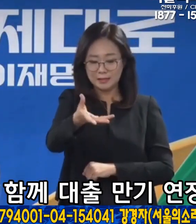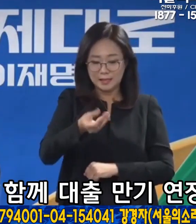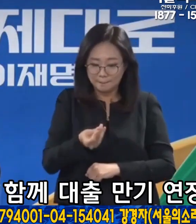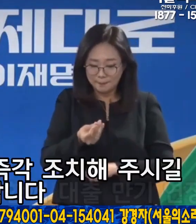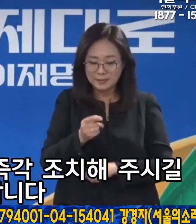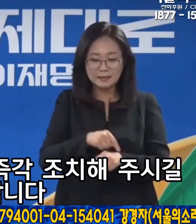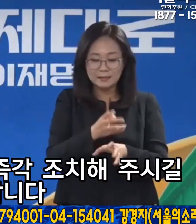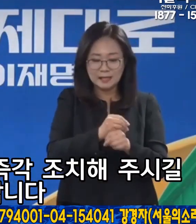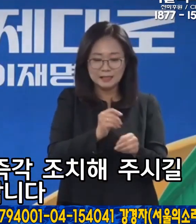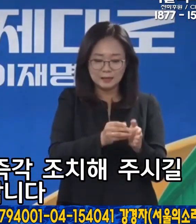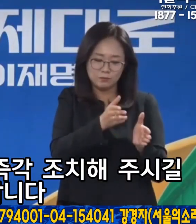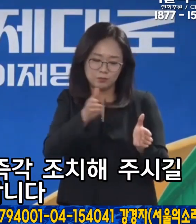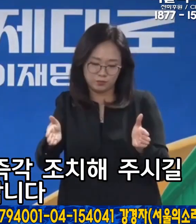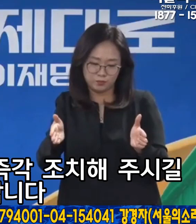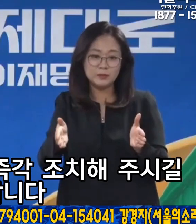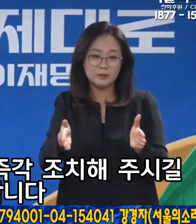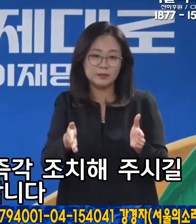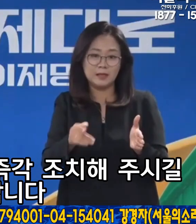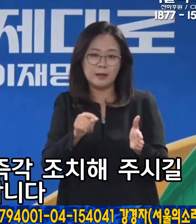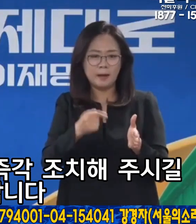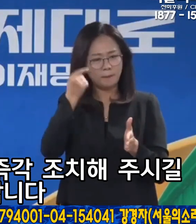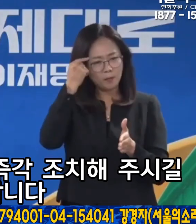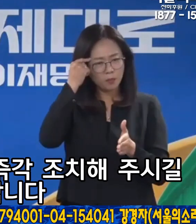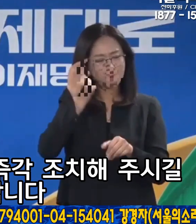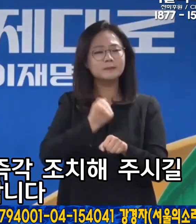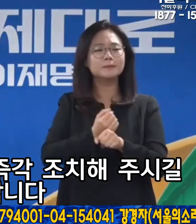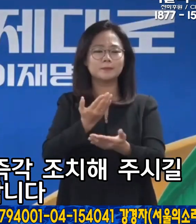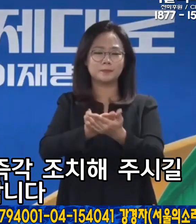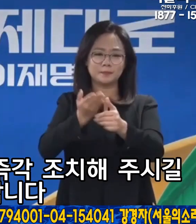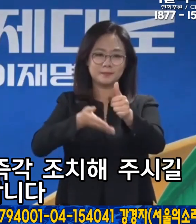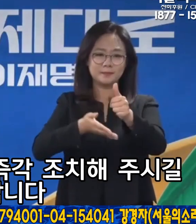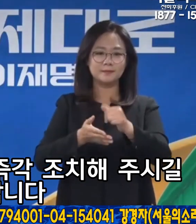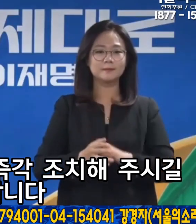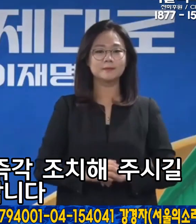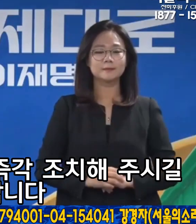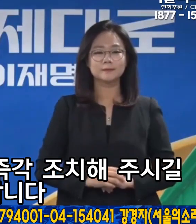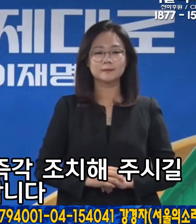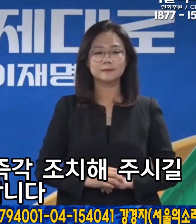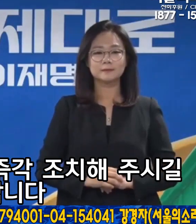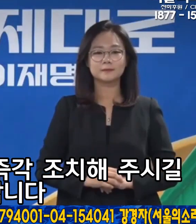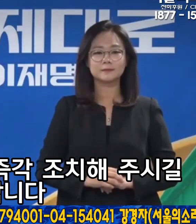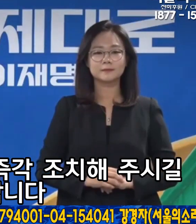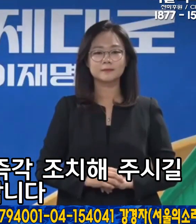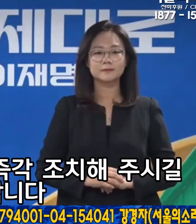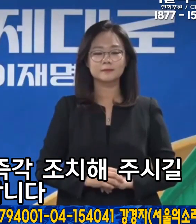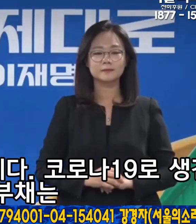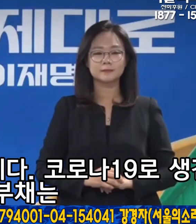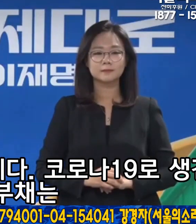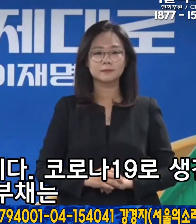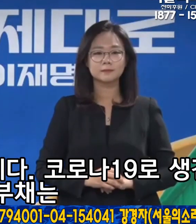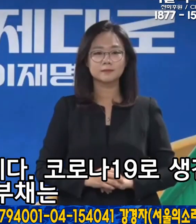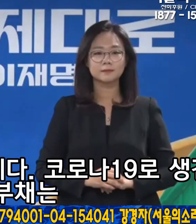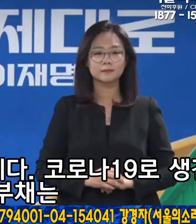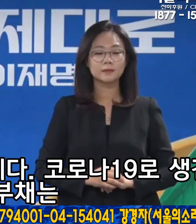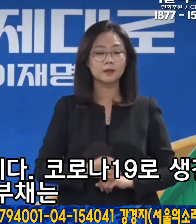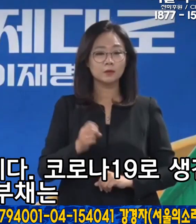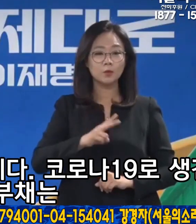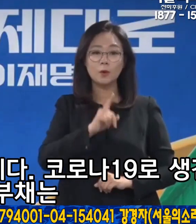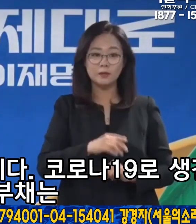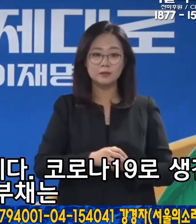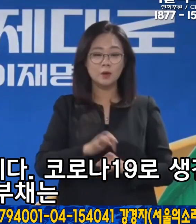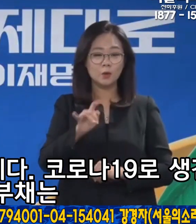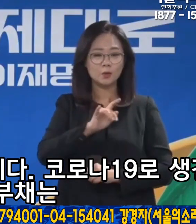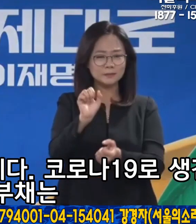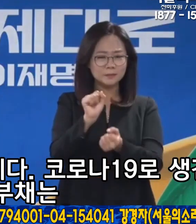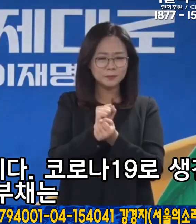만기 연장 상환유예 문제로 즉각 조치해 주시길 바랍니다. 다시 한번 약속드립니다.